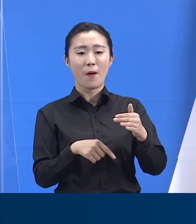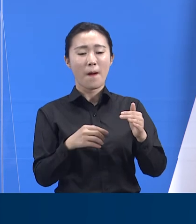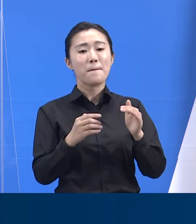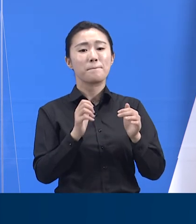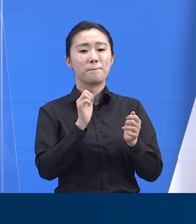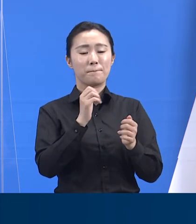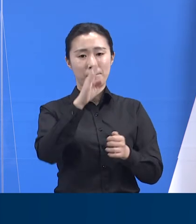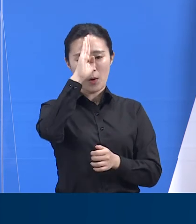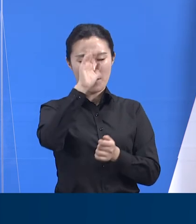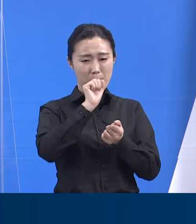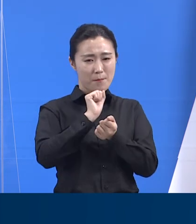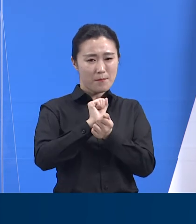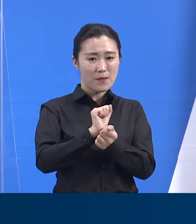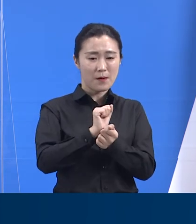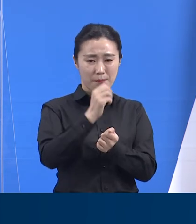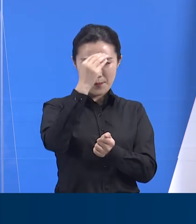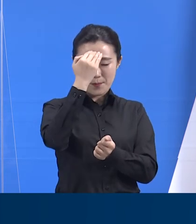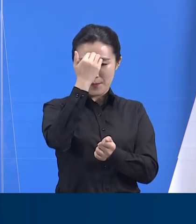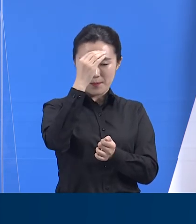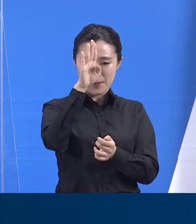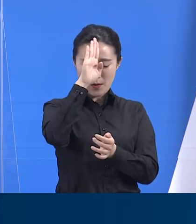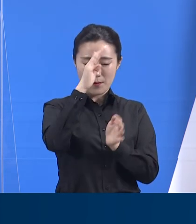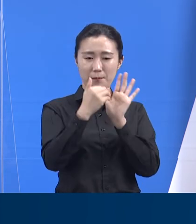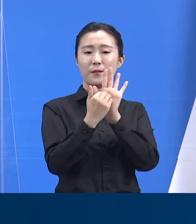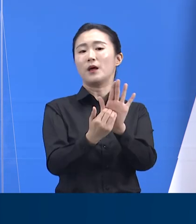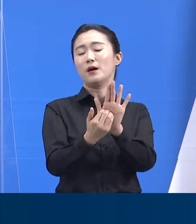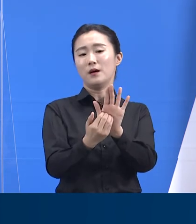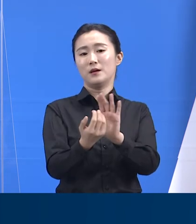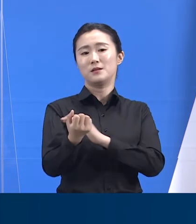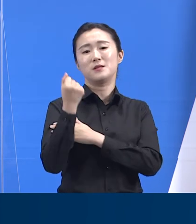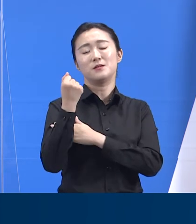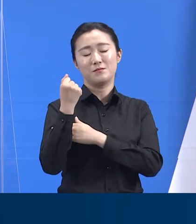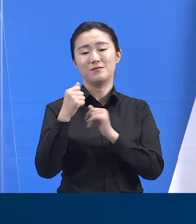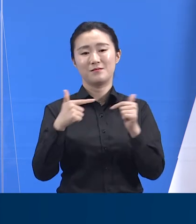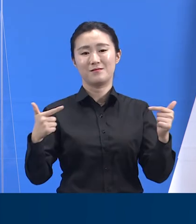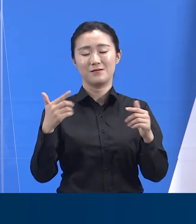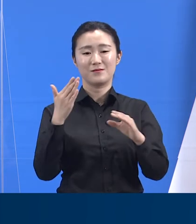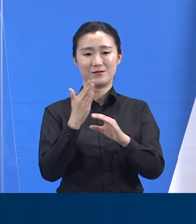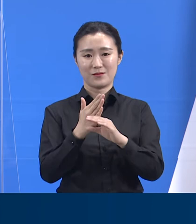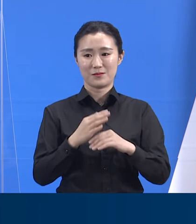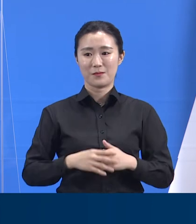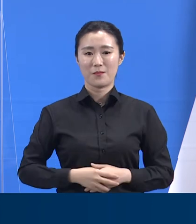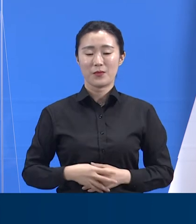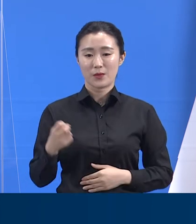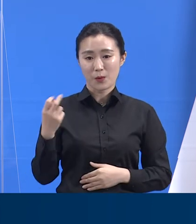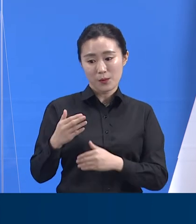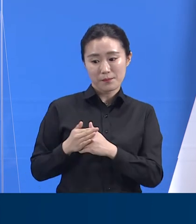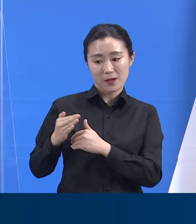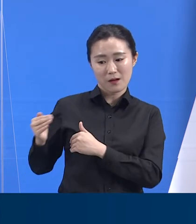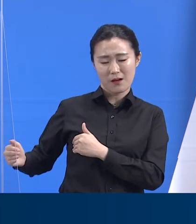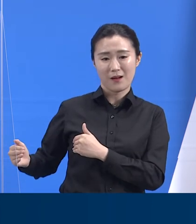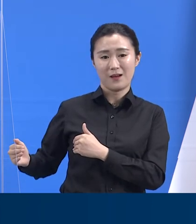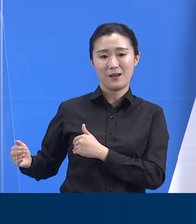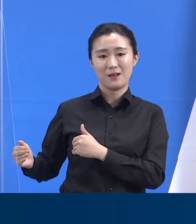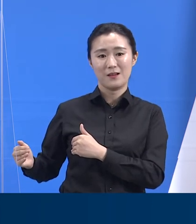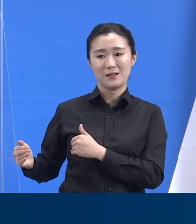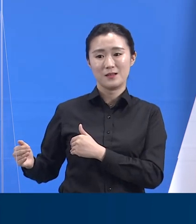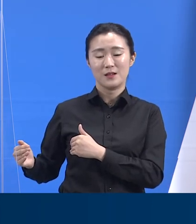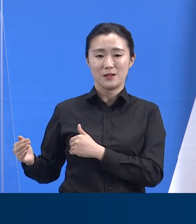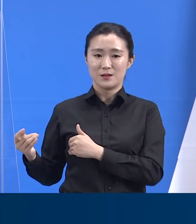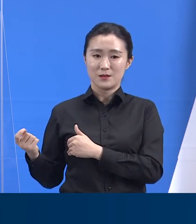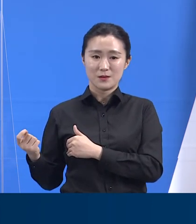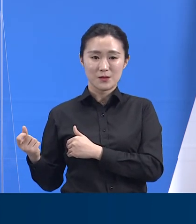정부 발표대로 7월 1일 이후 개편된 사회적 거리 두기가 적용되면 개인 간의 모임, 접촉이